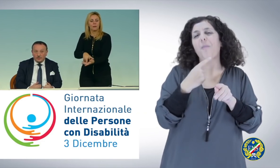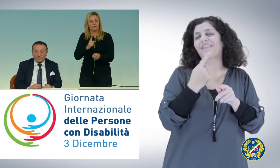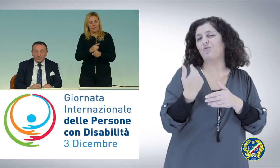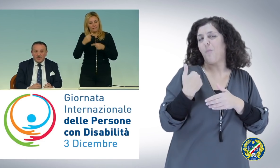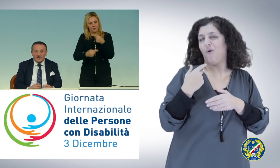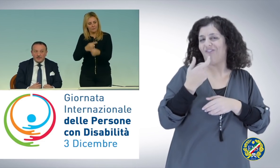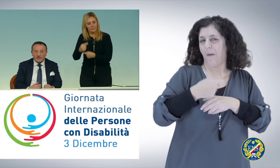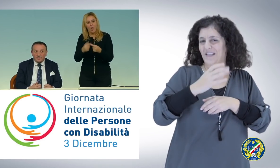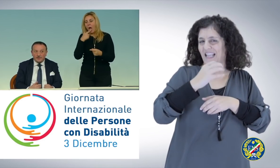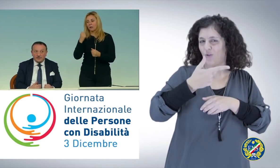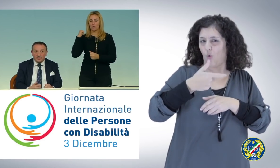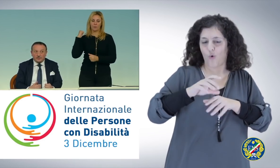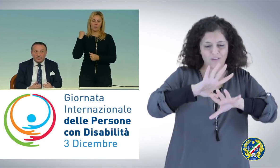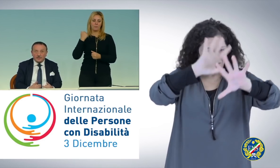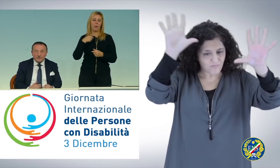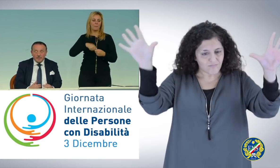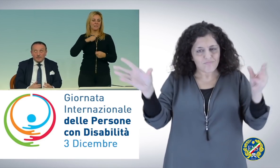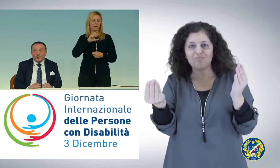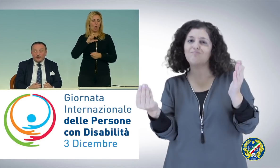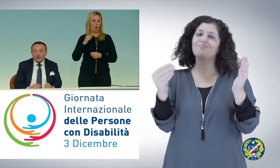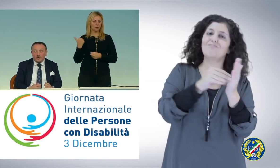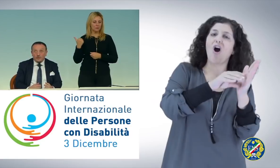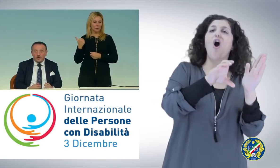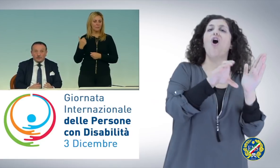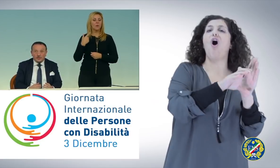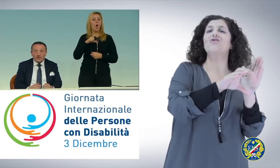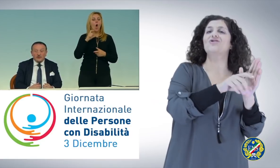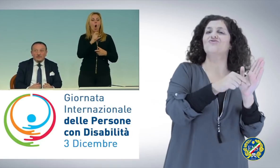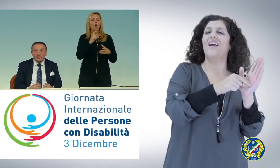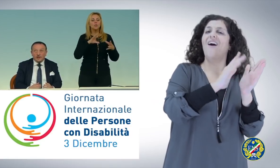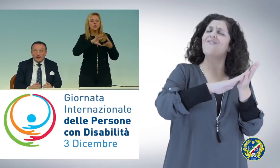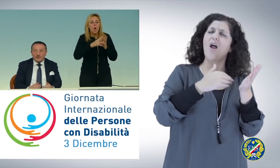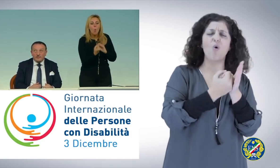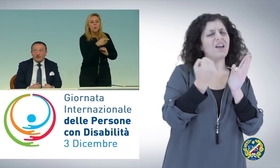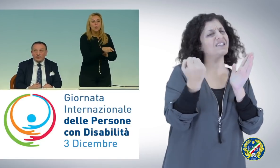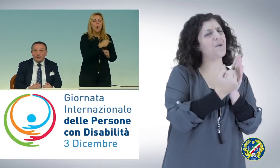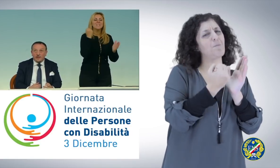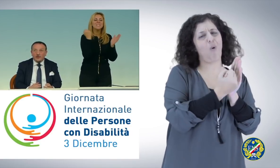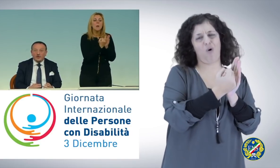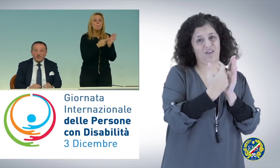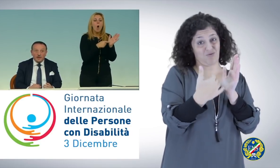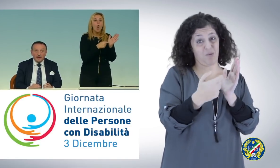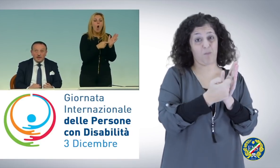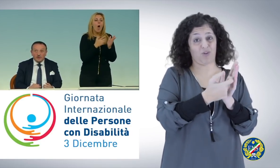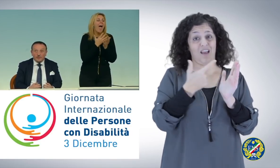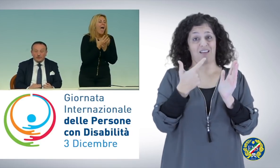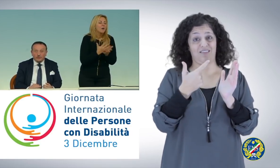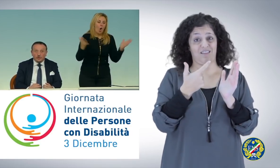poc'anzi il Presidente Conte, proprio con un codice che ha un valore simbolico enorme e soprattutto